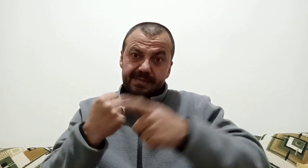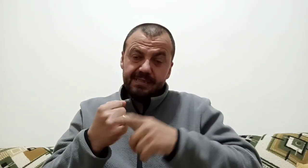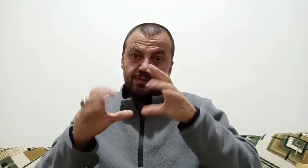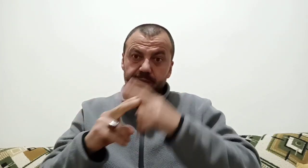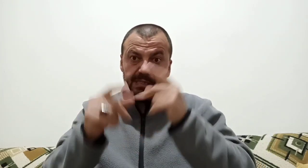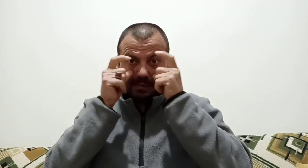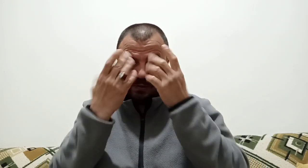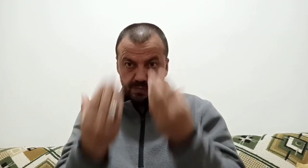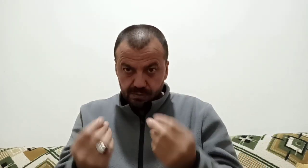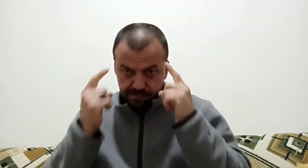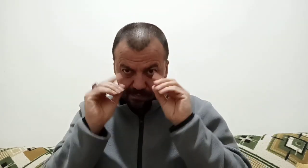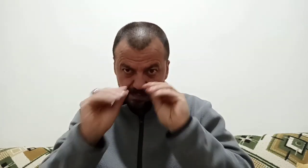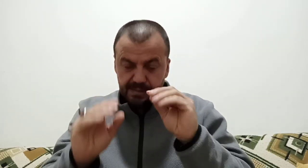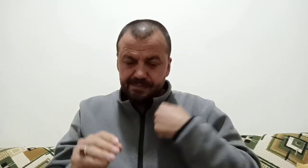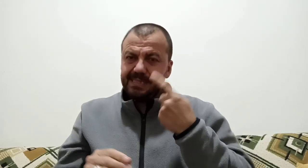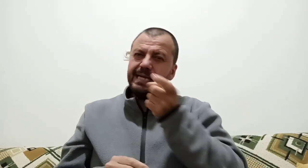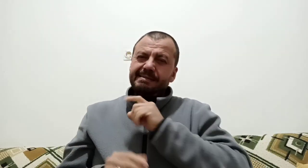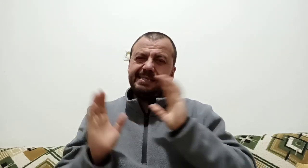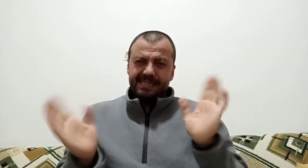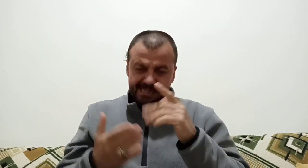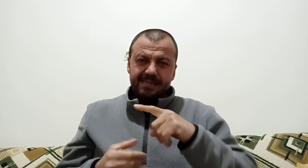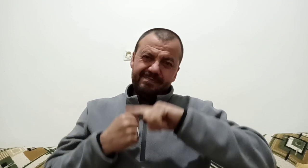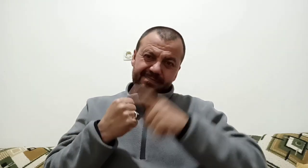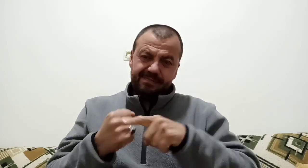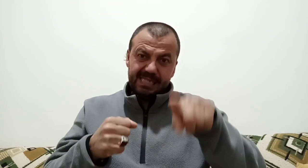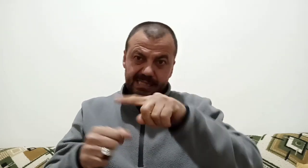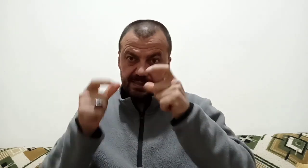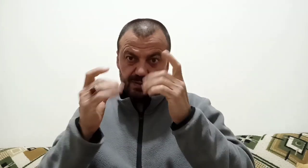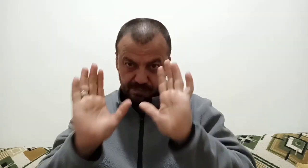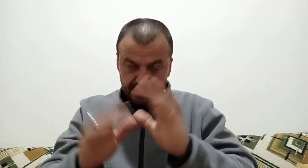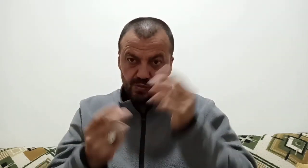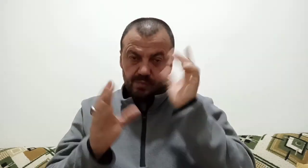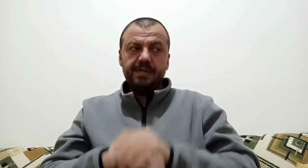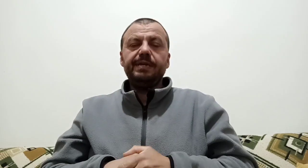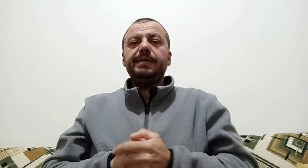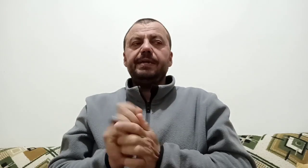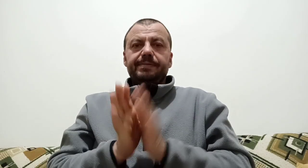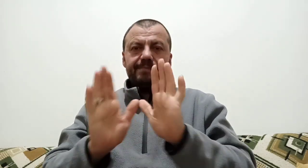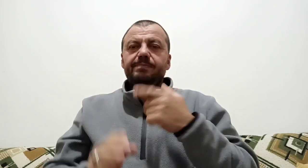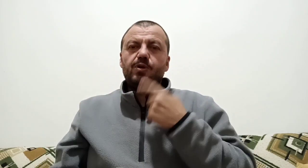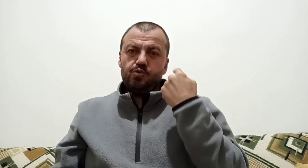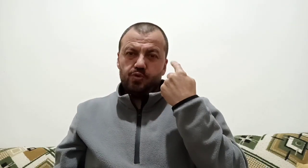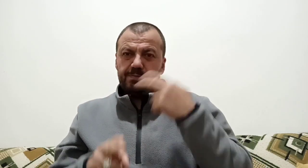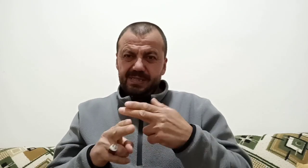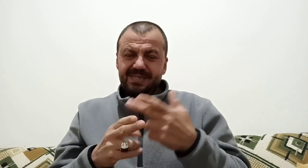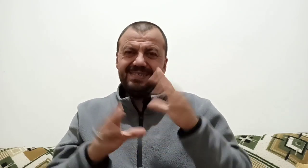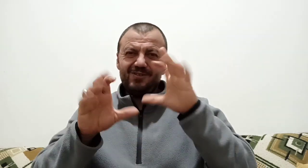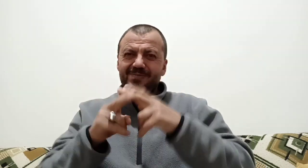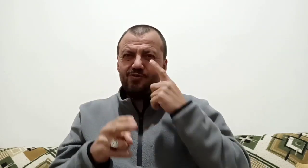abone ol abone ol abone ol